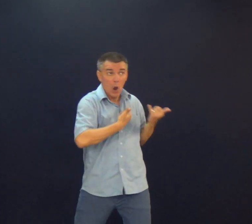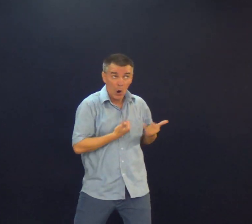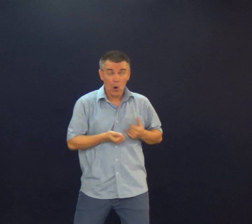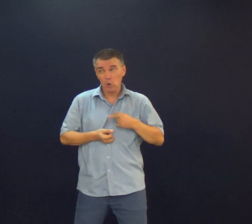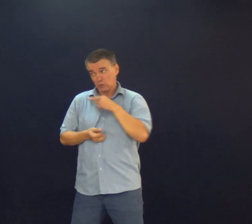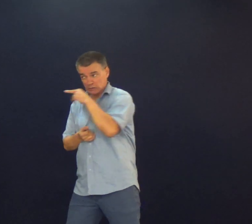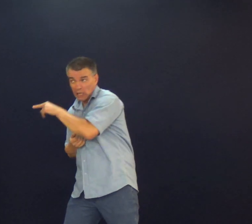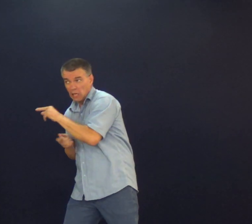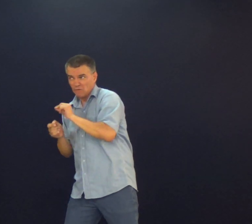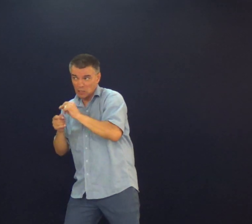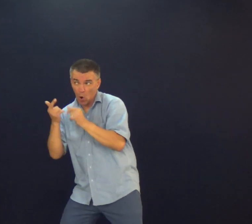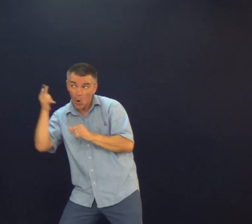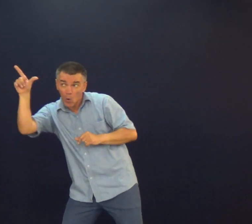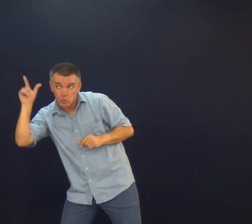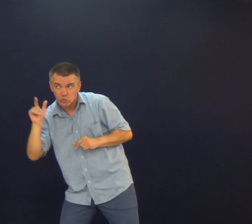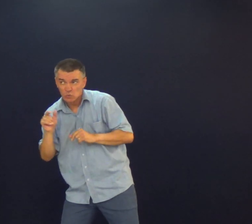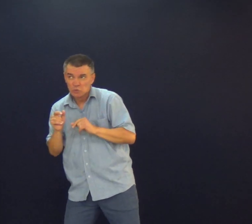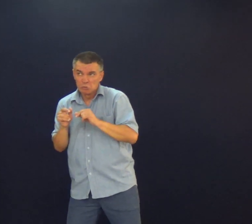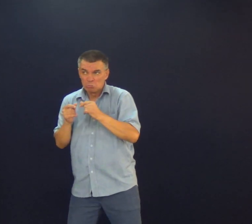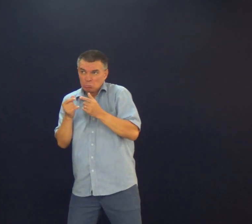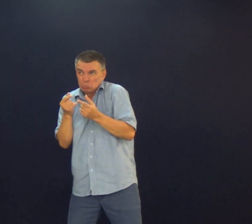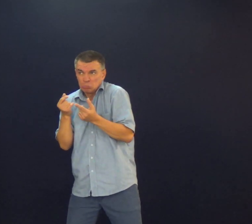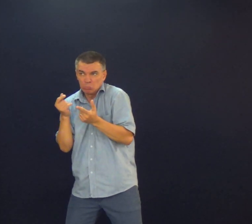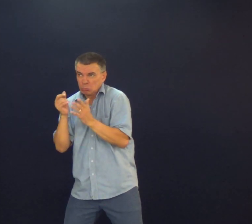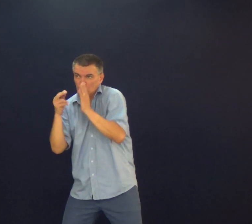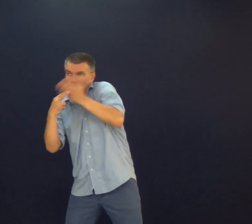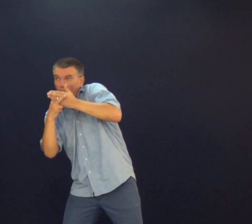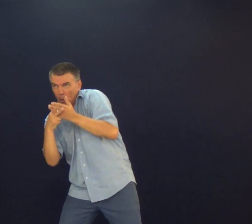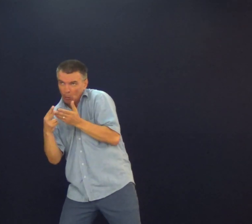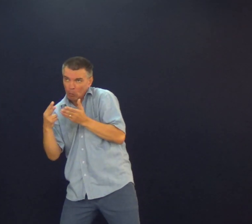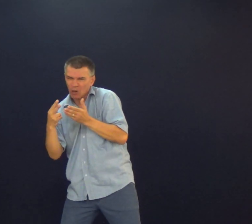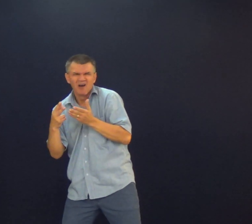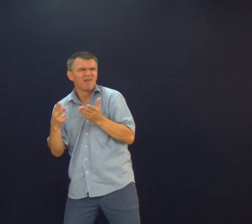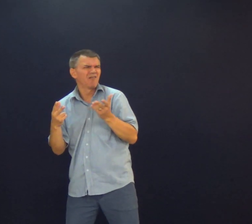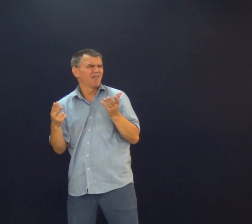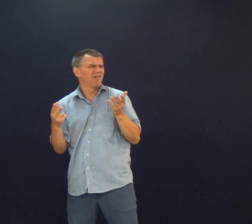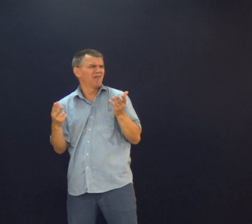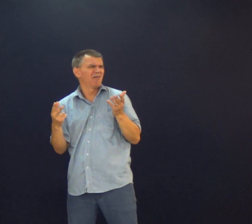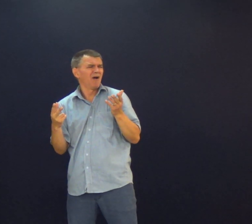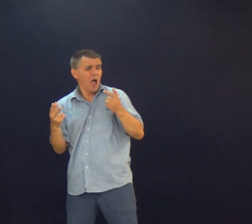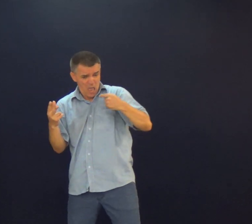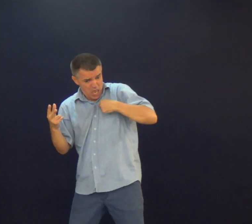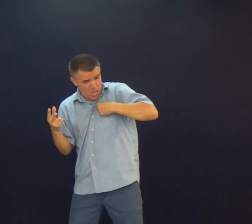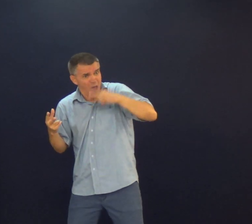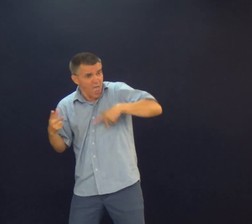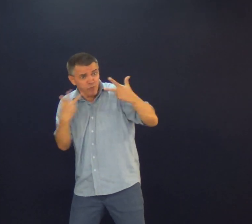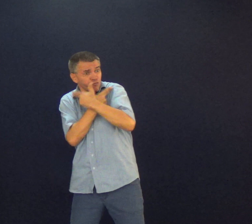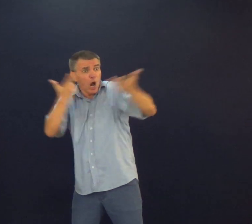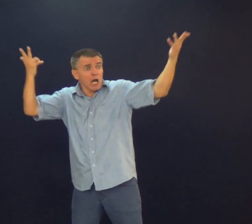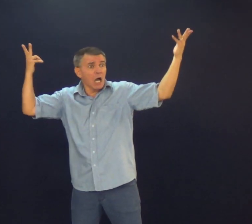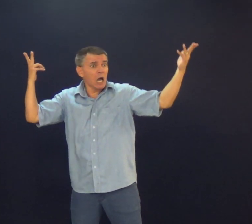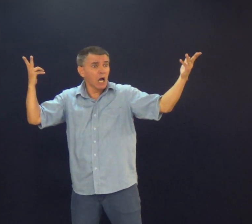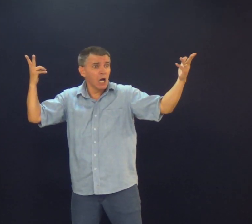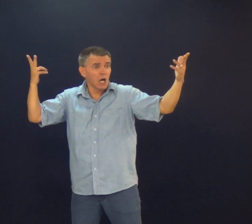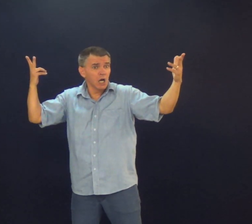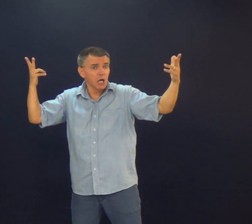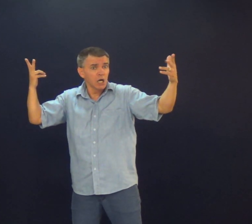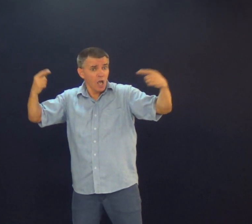Alguns outros me falam Que você é uma pessoa mais Uma pessoa grosseira Ou que você tem Uma vida dupla É fofoca